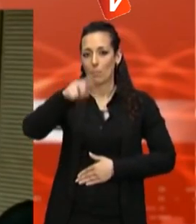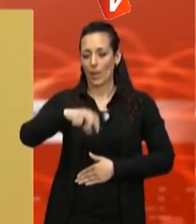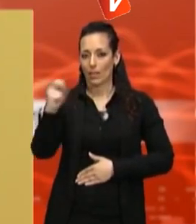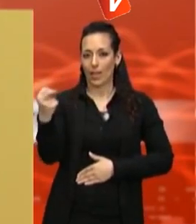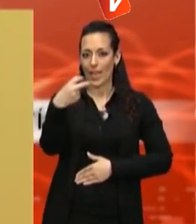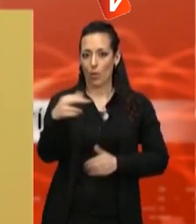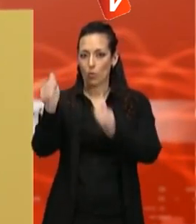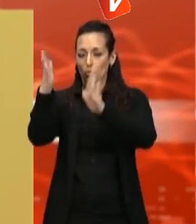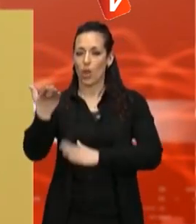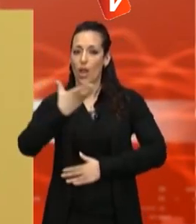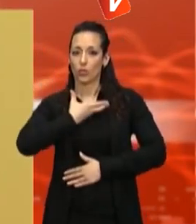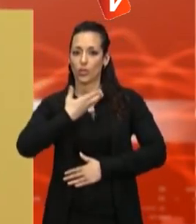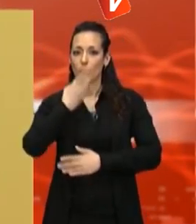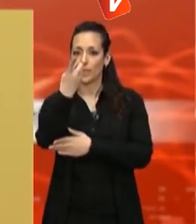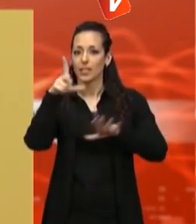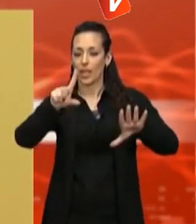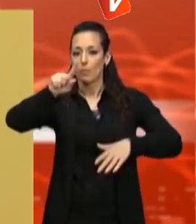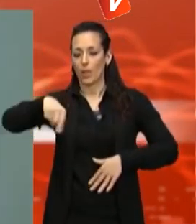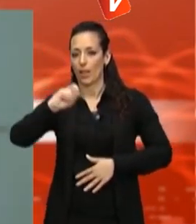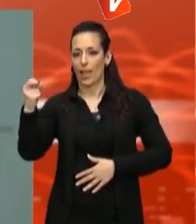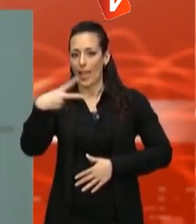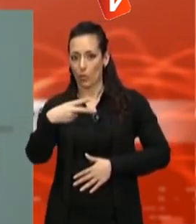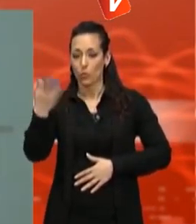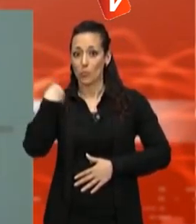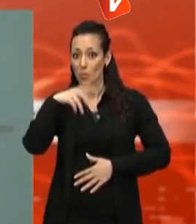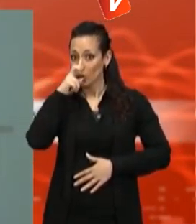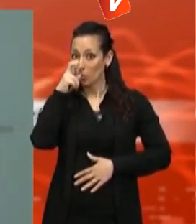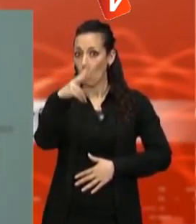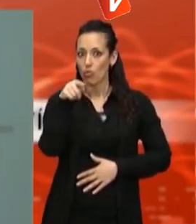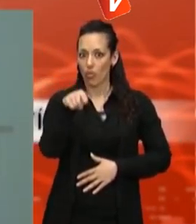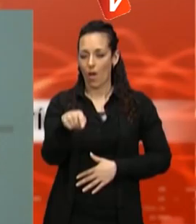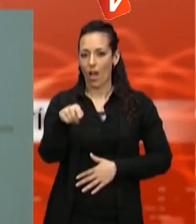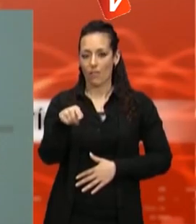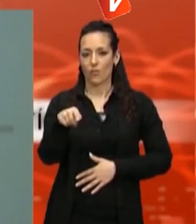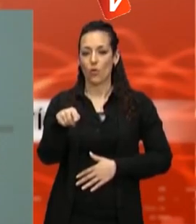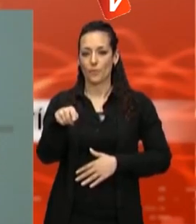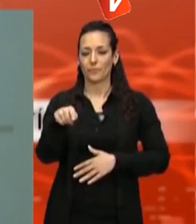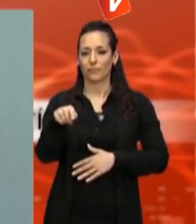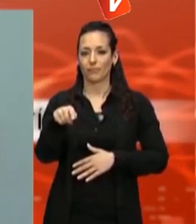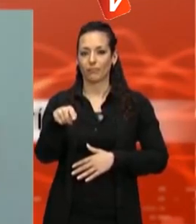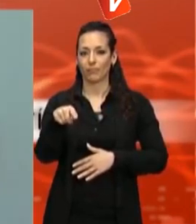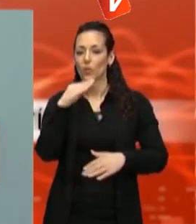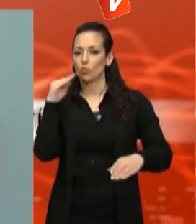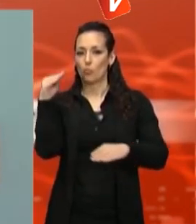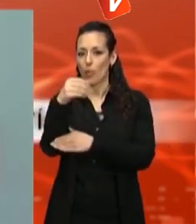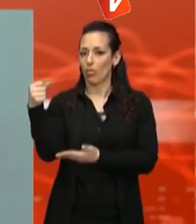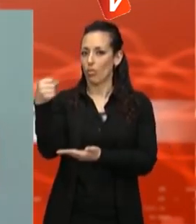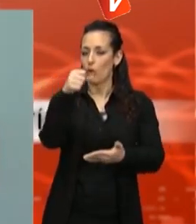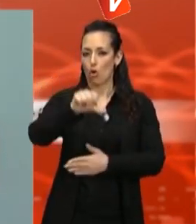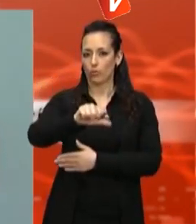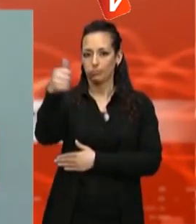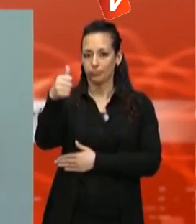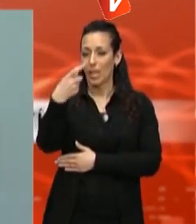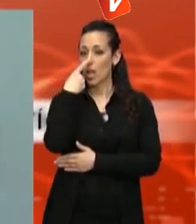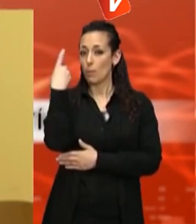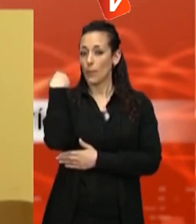De fet, és el segon any que el Ministeri de Sanitat, Servis Socials i Igualtat subvenciona un programa d'aquest tipus. L'any passat es va dubtar-me un